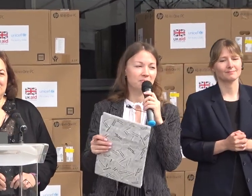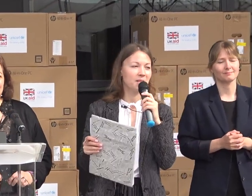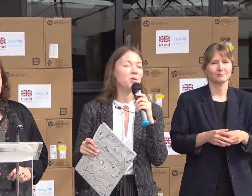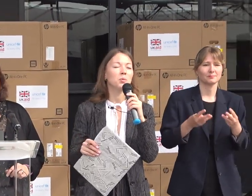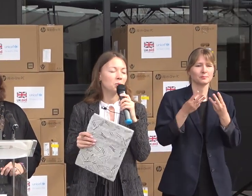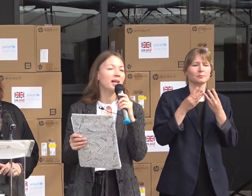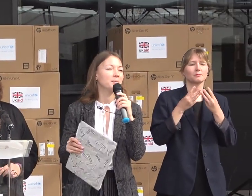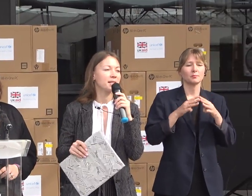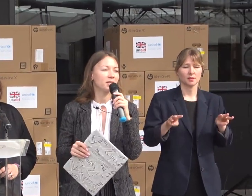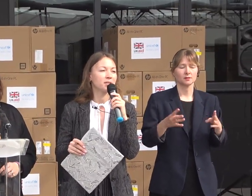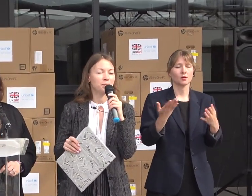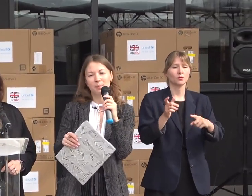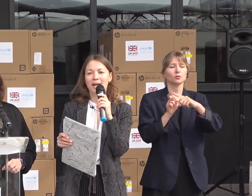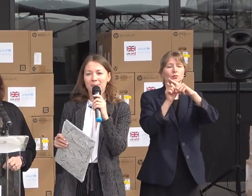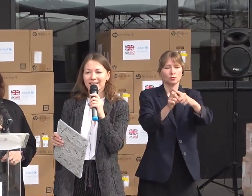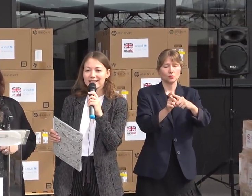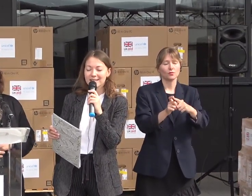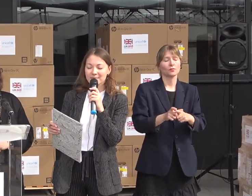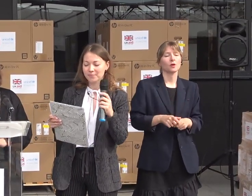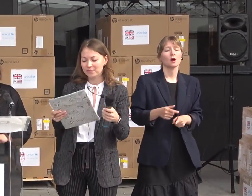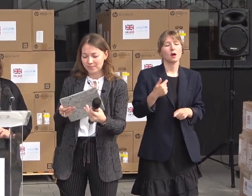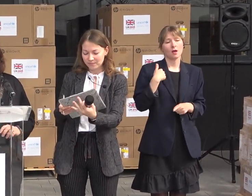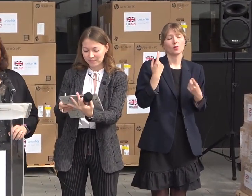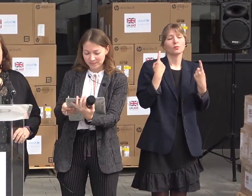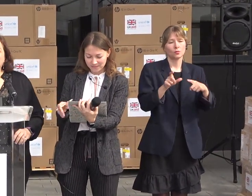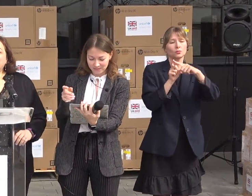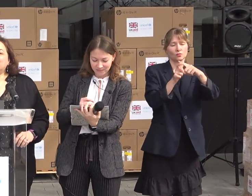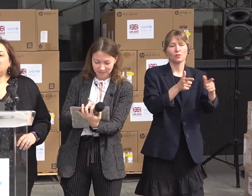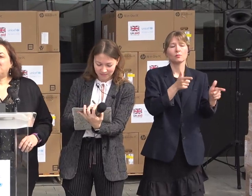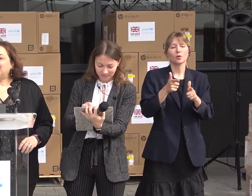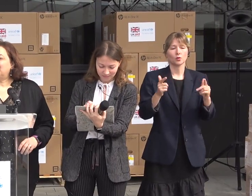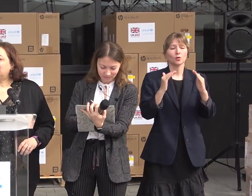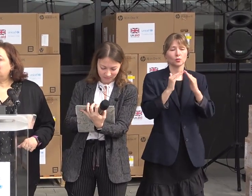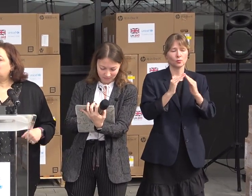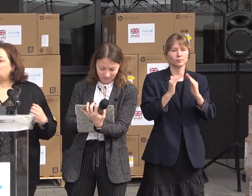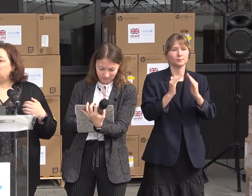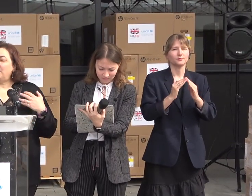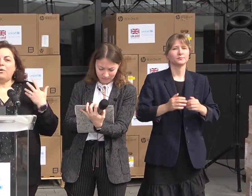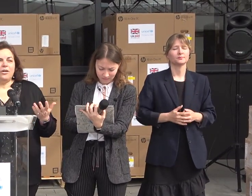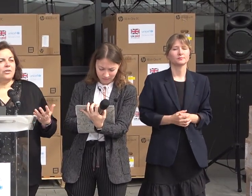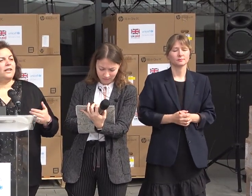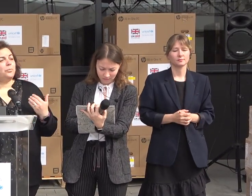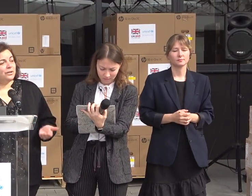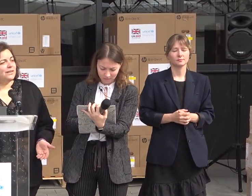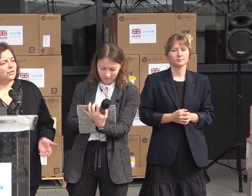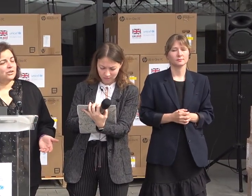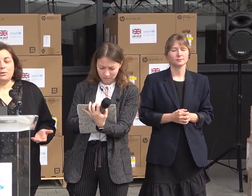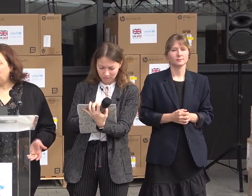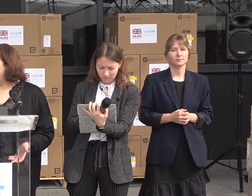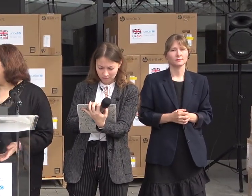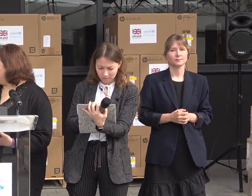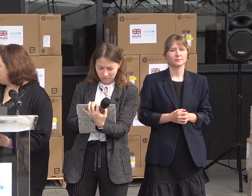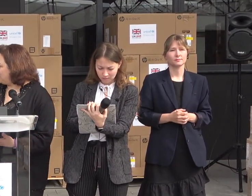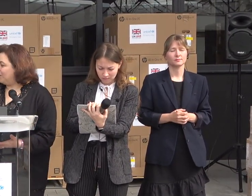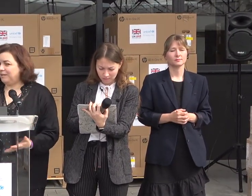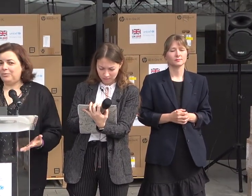să vin cu un alt mesaj decât cel pe care l pregătit acasă. Let me start by saying that it is truly our honor and our privilege to